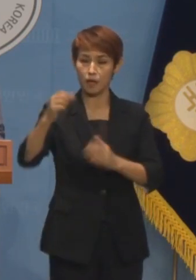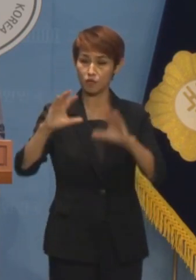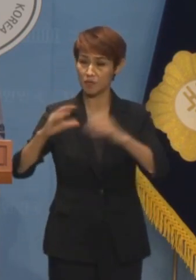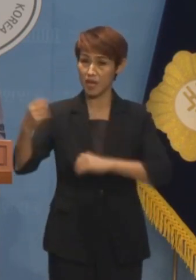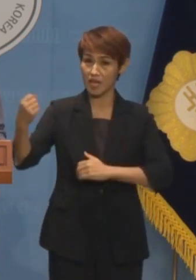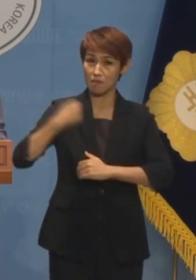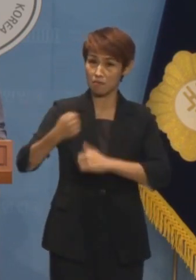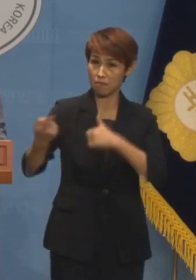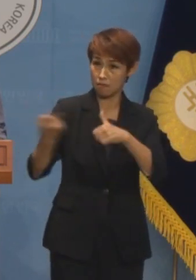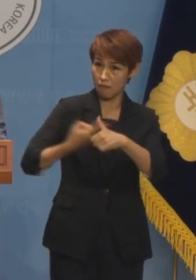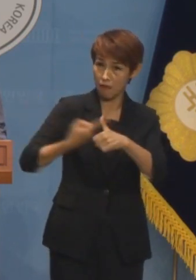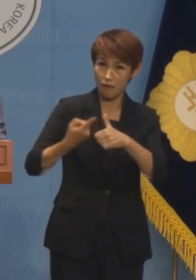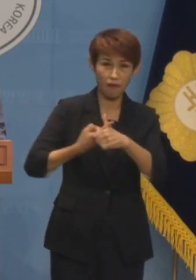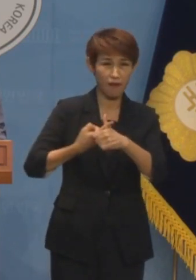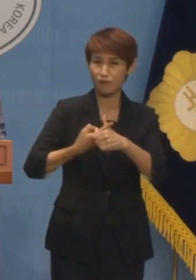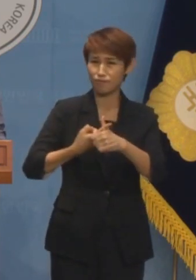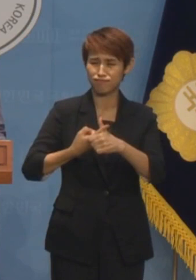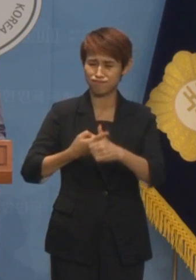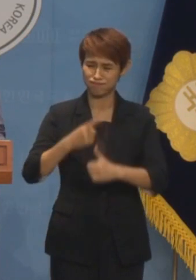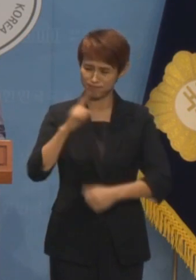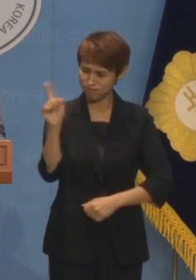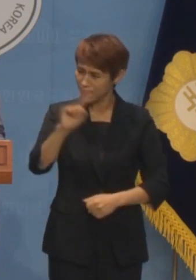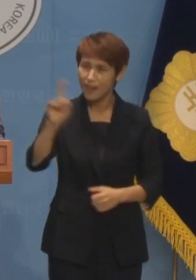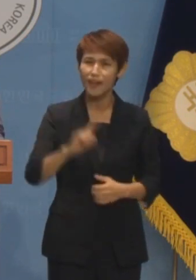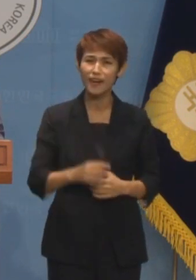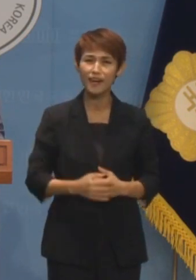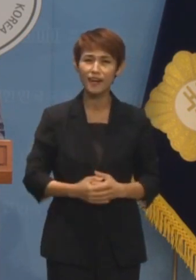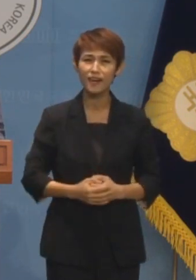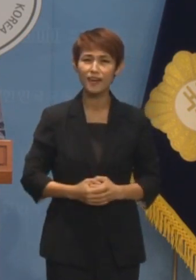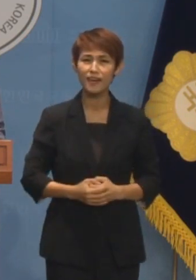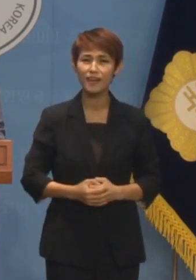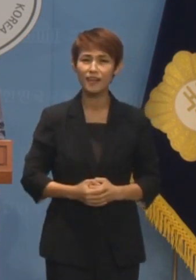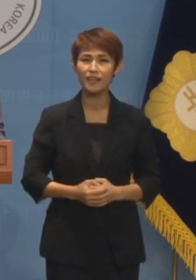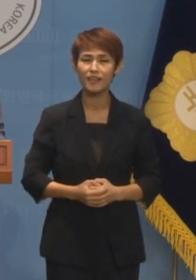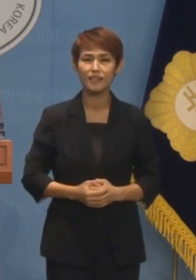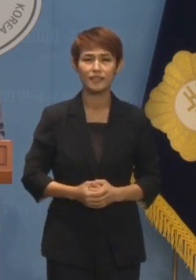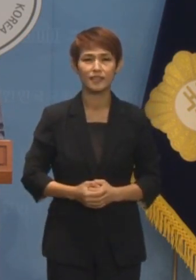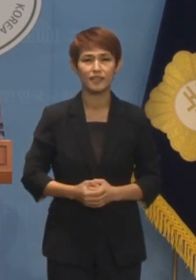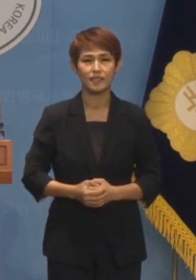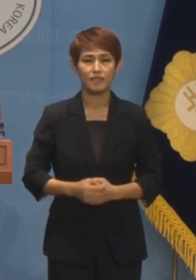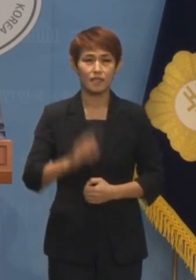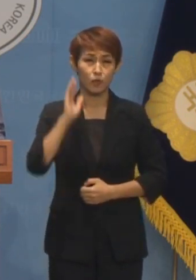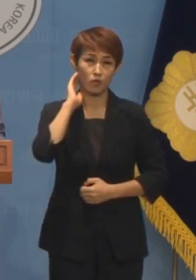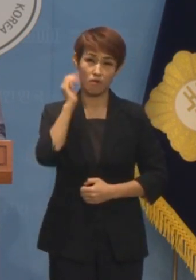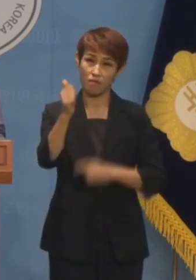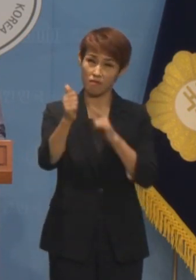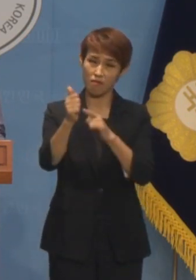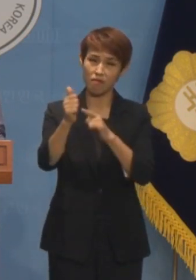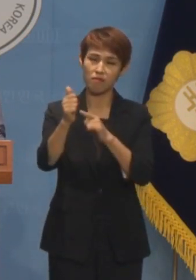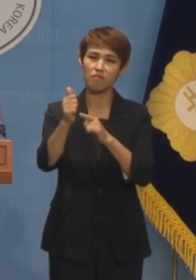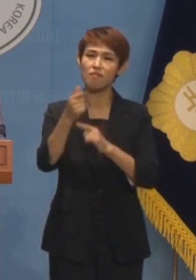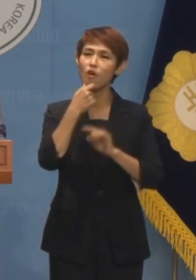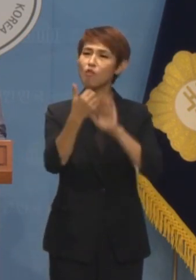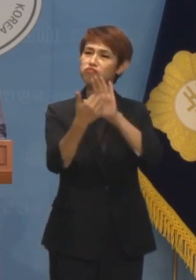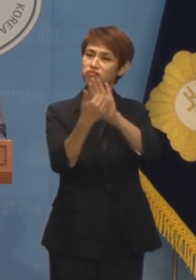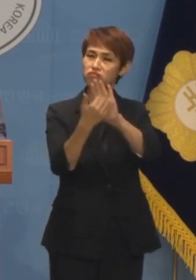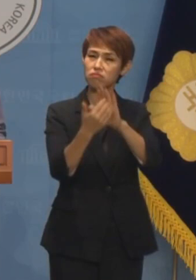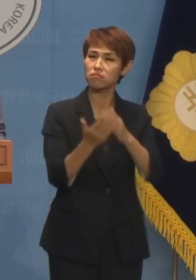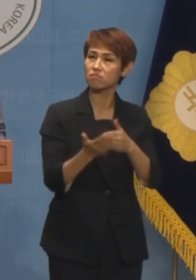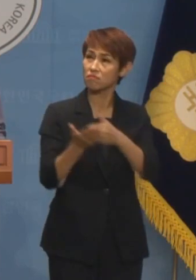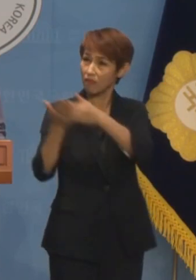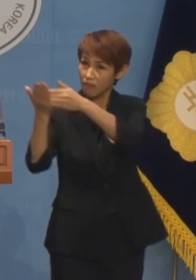일고의 가치도 없는 궤변에 불과합니다. 다시 대통령에게 거부권을 건의하겠다고요?